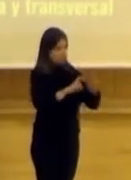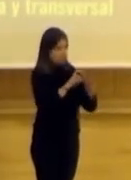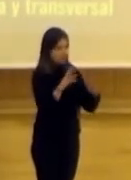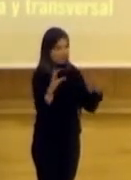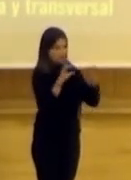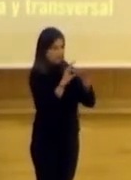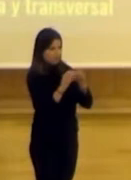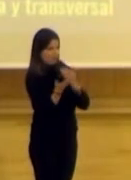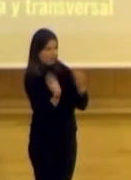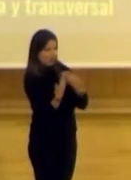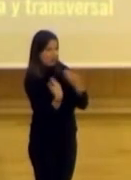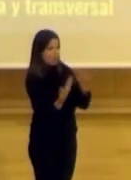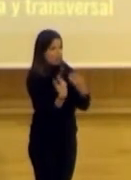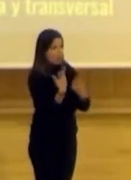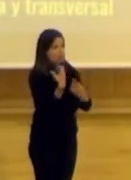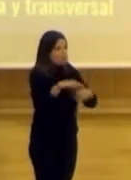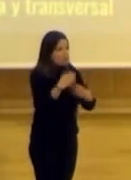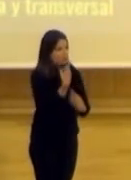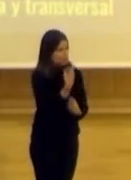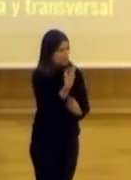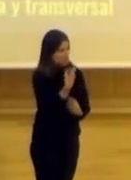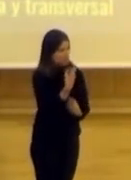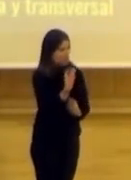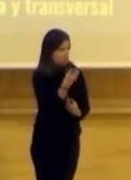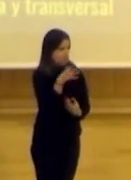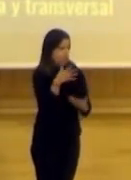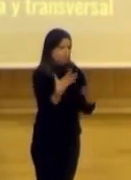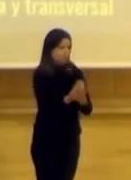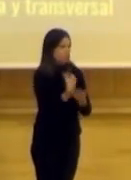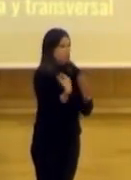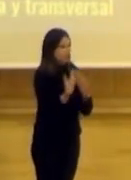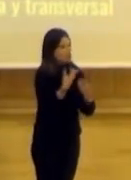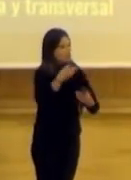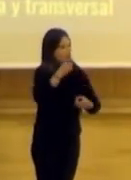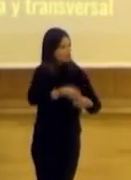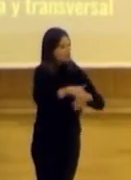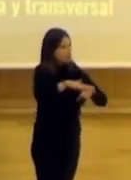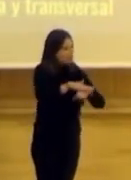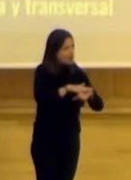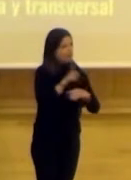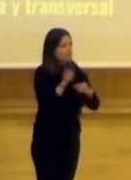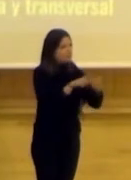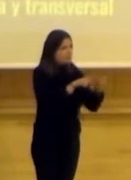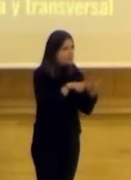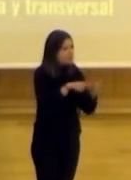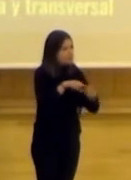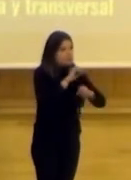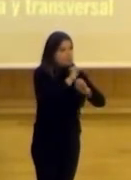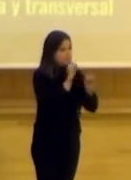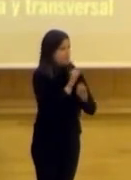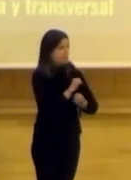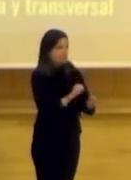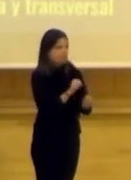diálogo, que es lo que normalmente falta, digamos, porque todos hablamos de gobernanza, todos hablamos de participación, pero es imposible